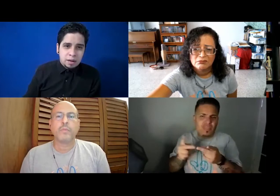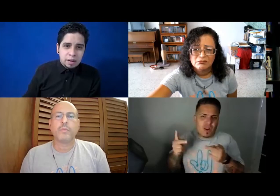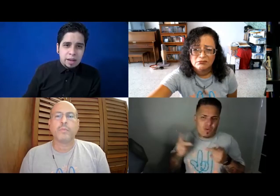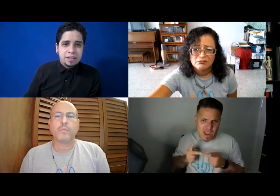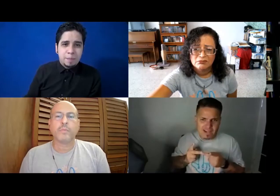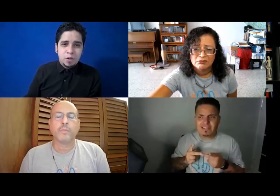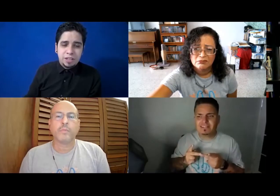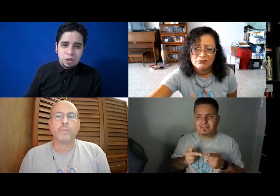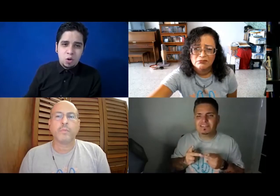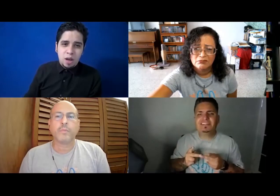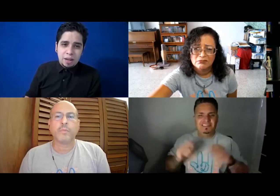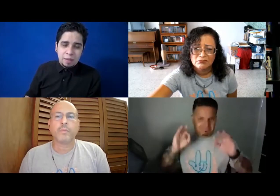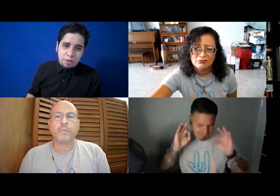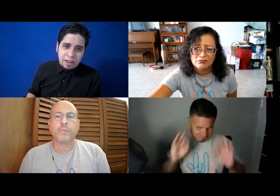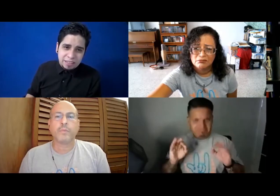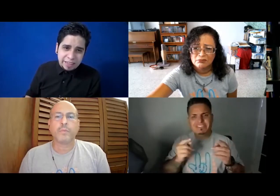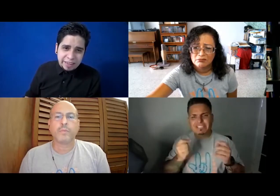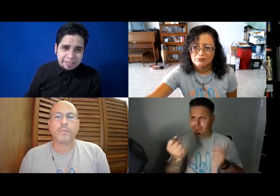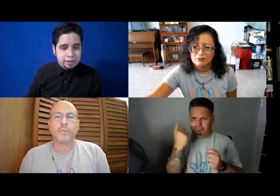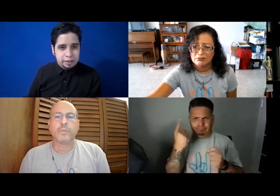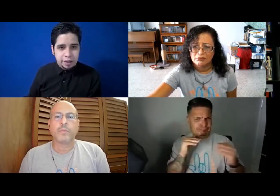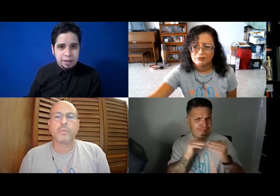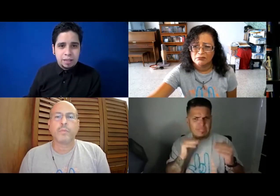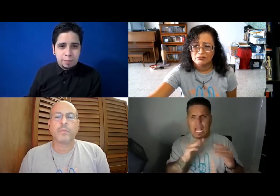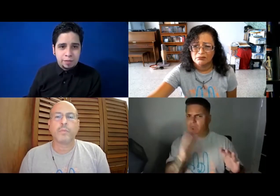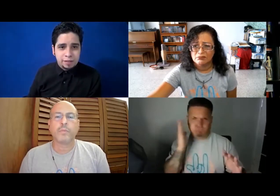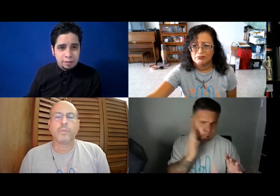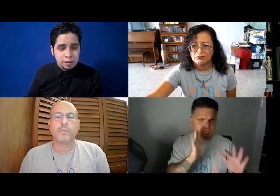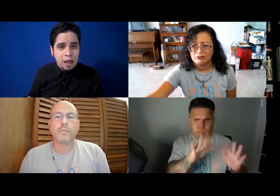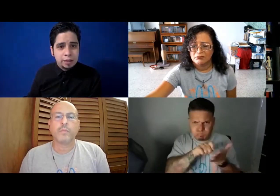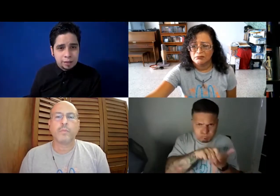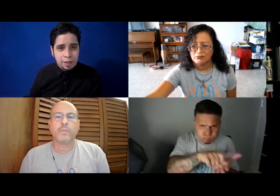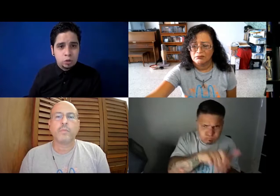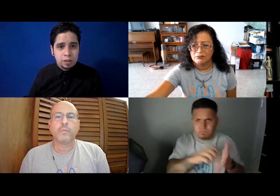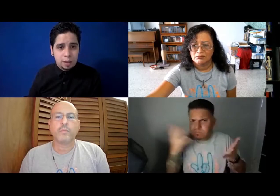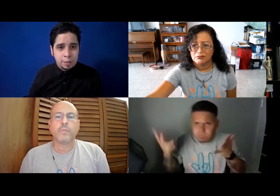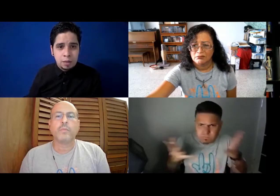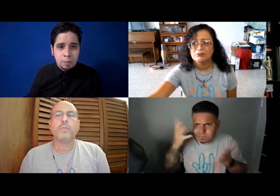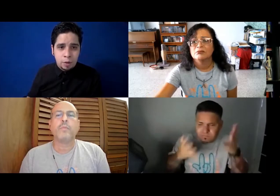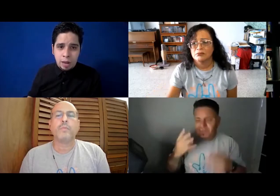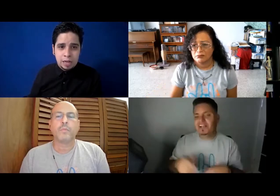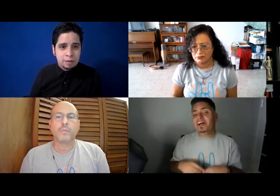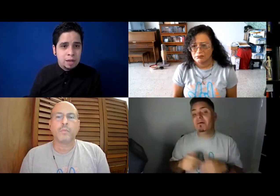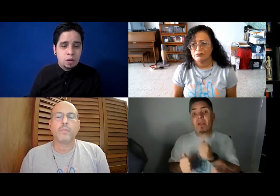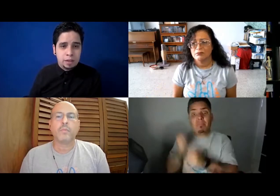El 10% de los lugares podría decirse que sí, que tienen ese tipo de flexibilidad y tratan de ajustarse a mí, me pueden escribir o hacer